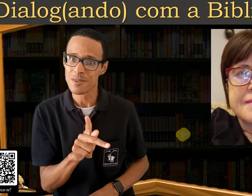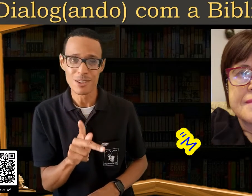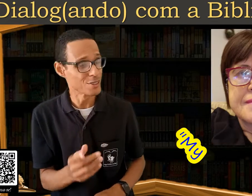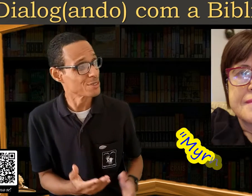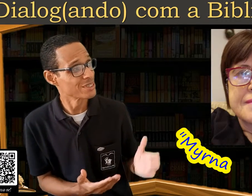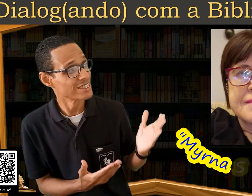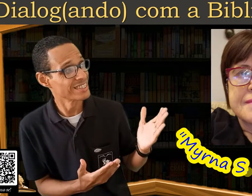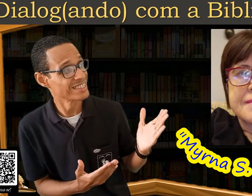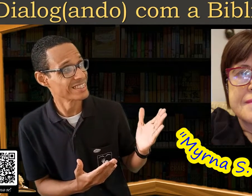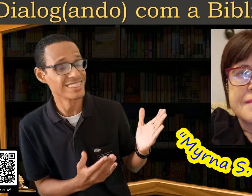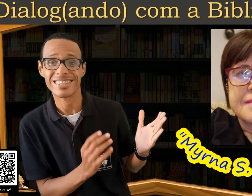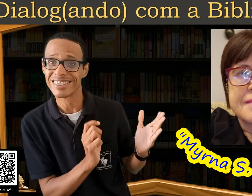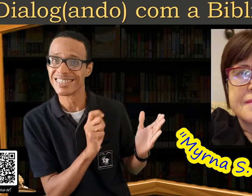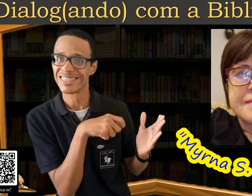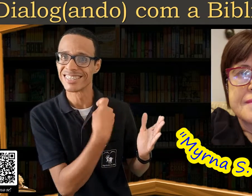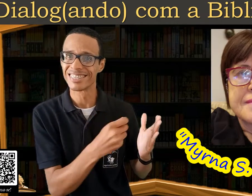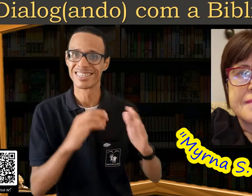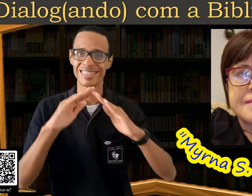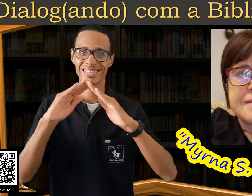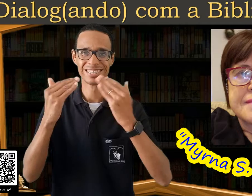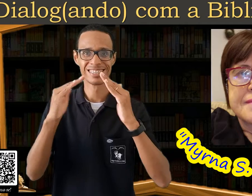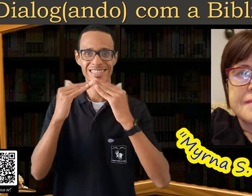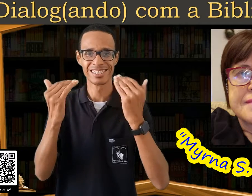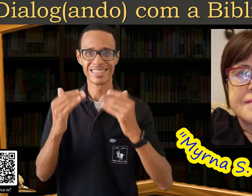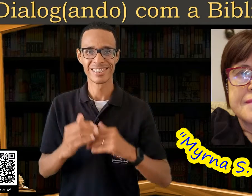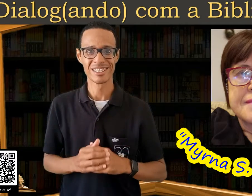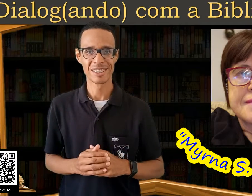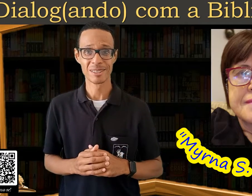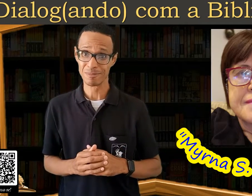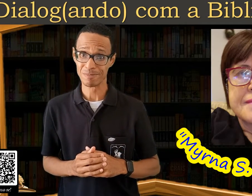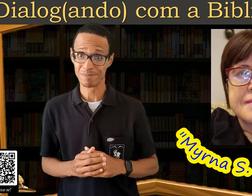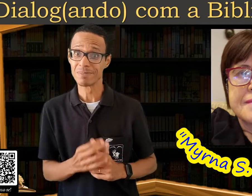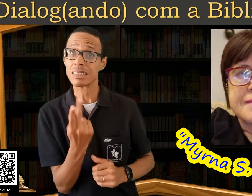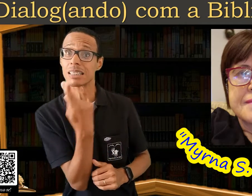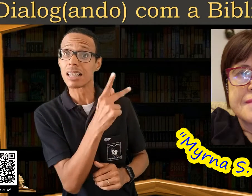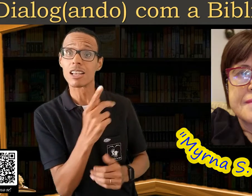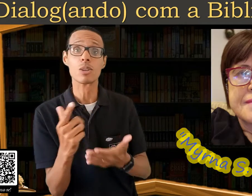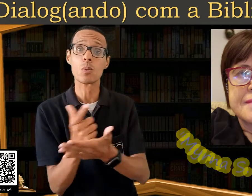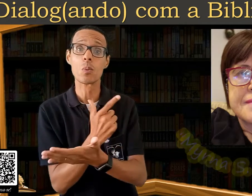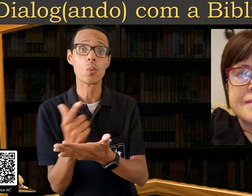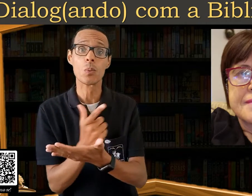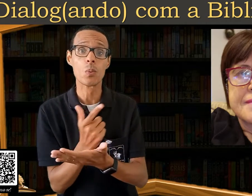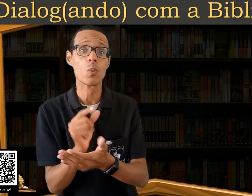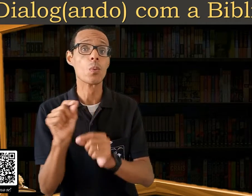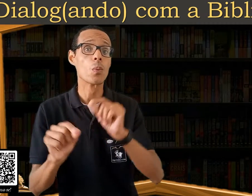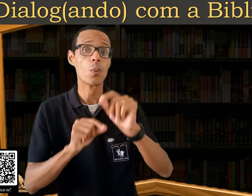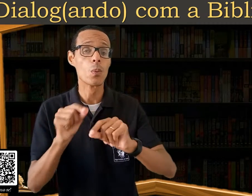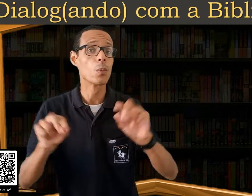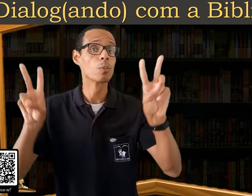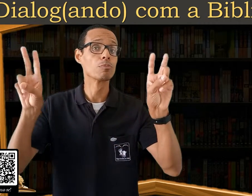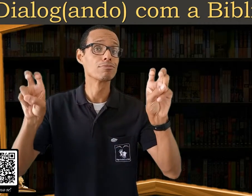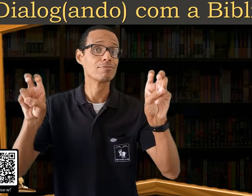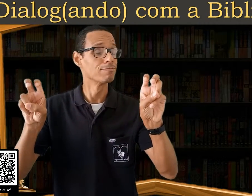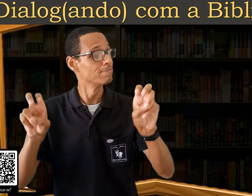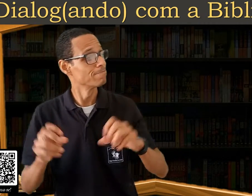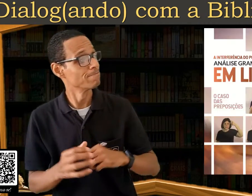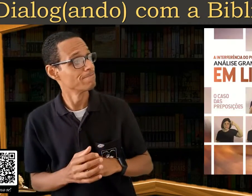dialogar com a professora Mirna Salerno Monteiro. E vamos saber mais sobre a sua